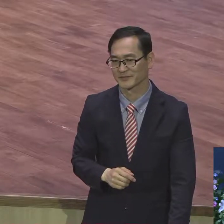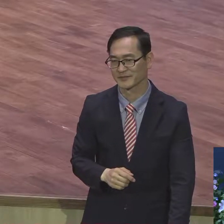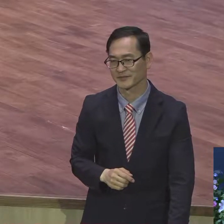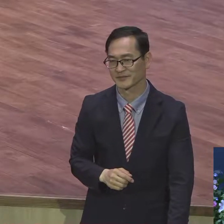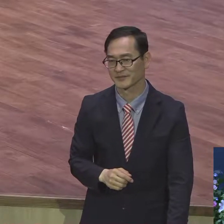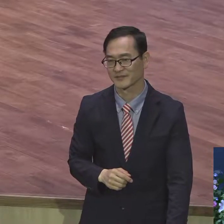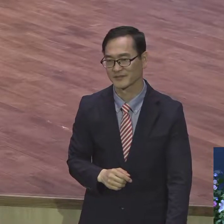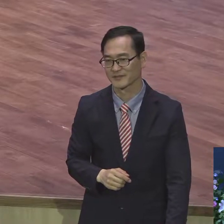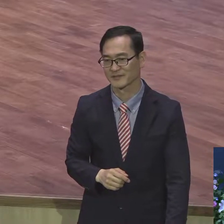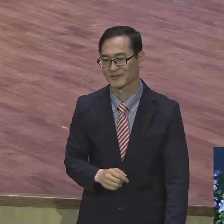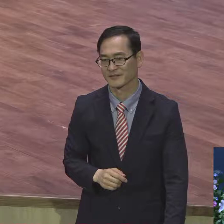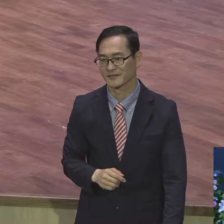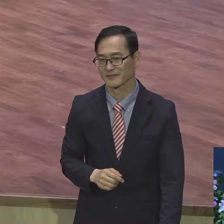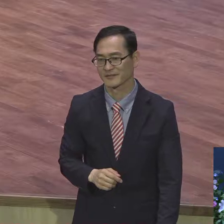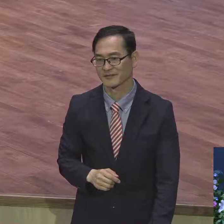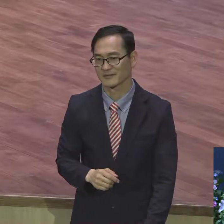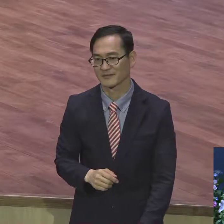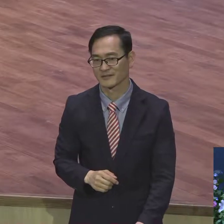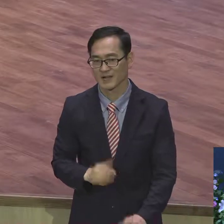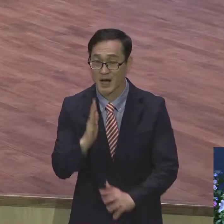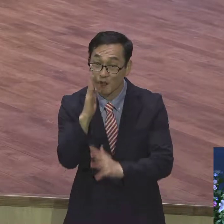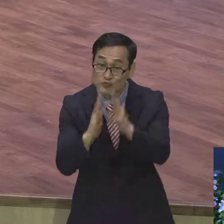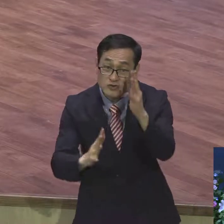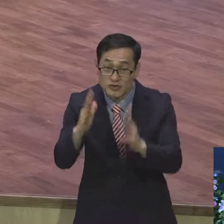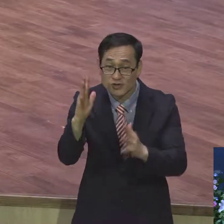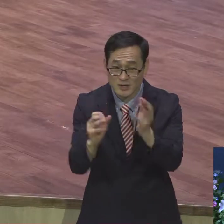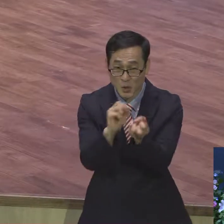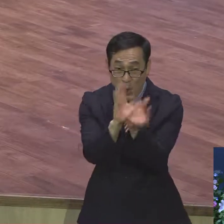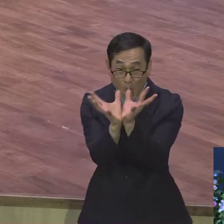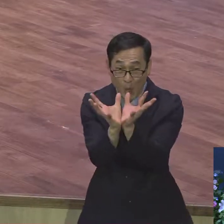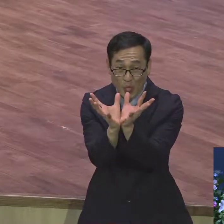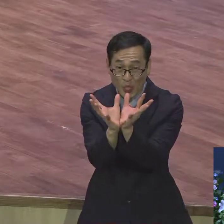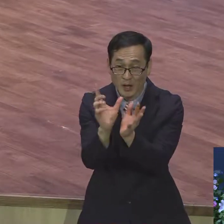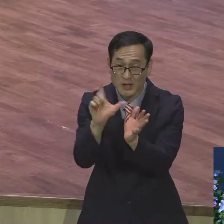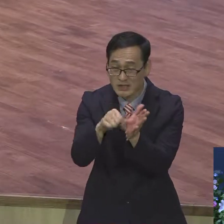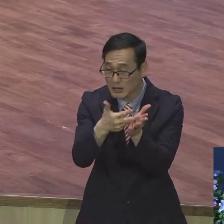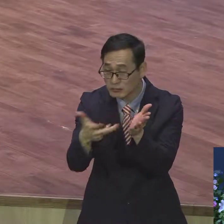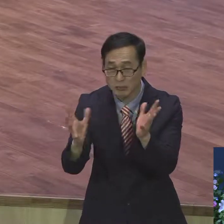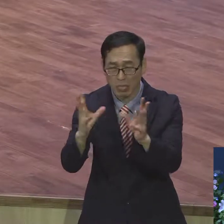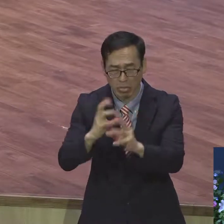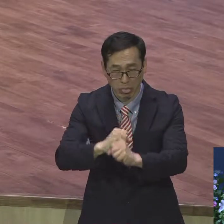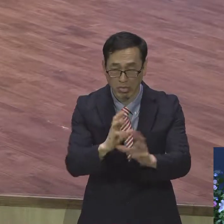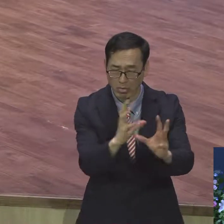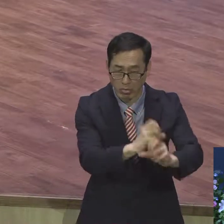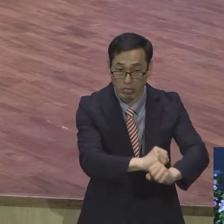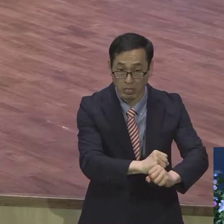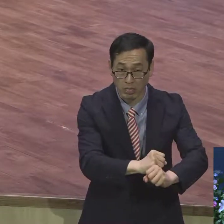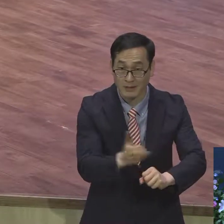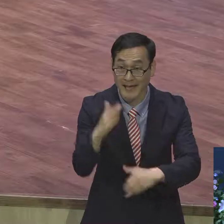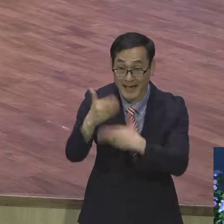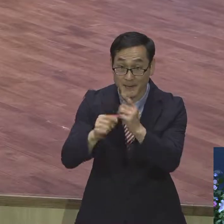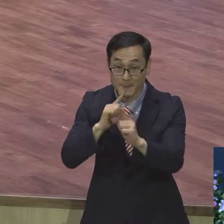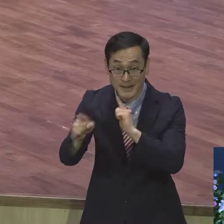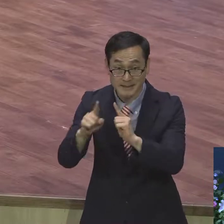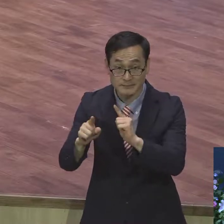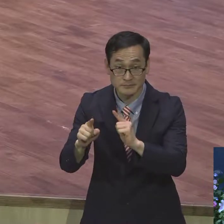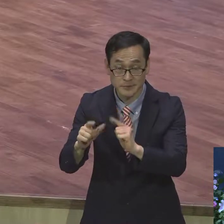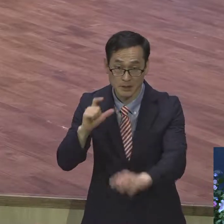꽃은 시드나 하나의 말씀은 영영이 서는 것이구나. 말씀 의원교수의 성도들 참으로 말씀이 이 것은